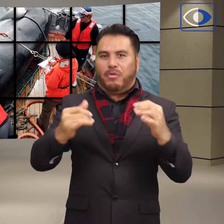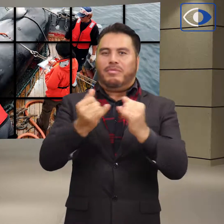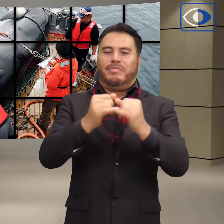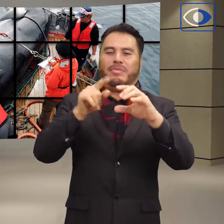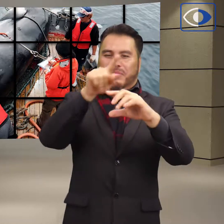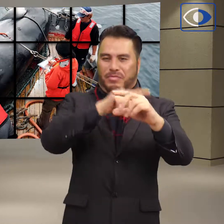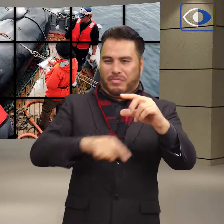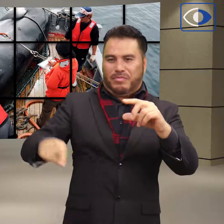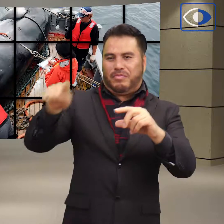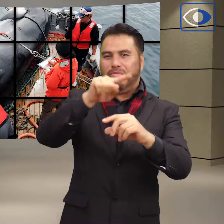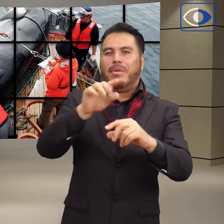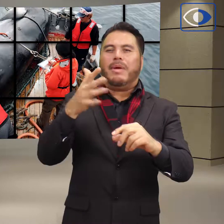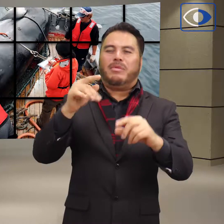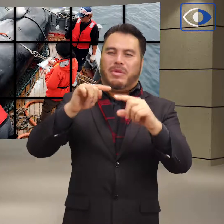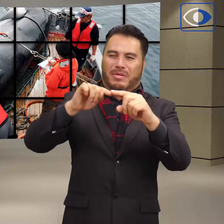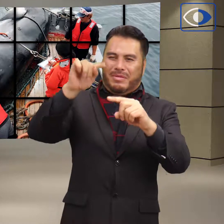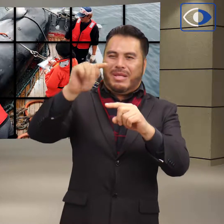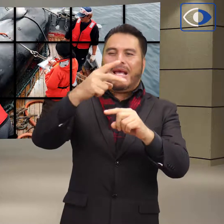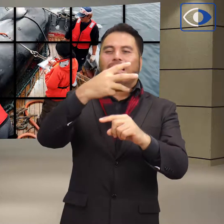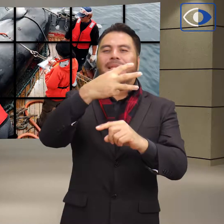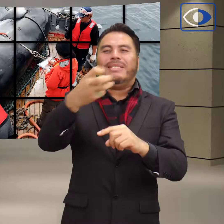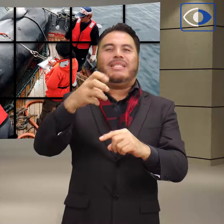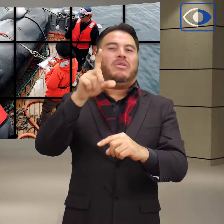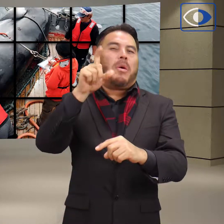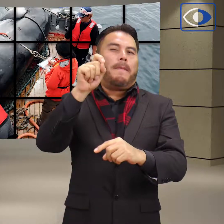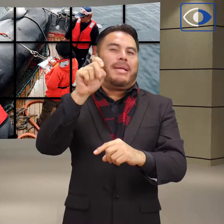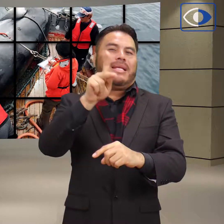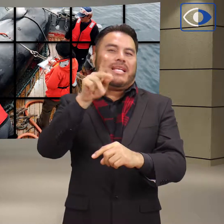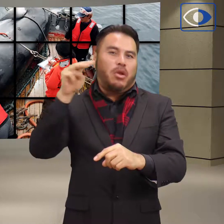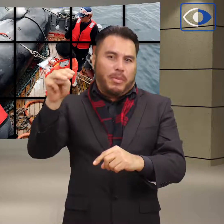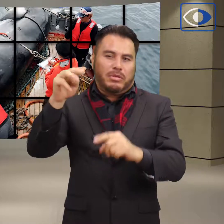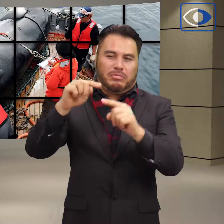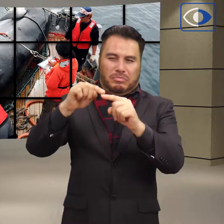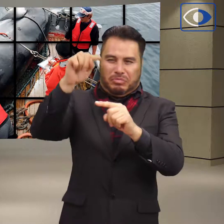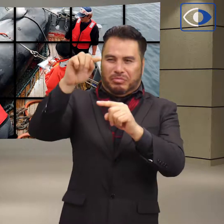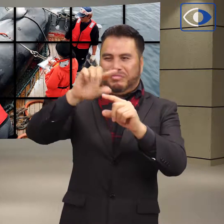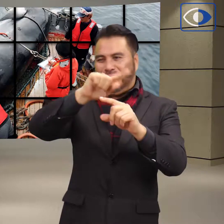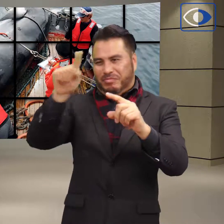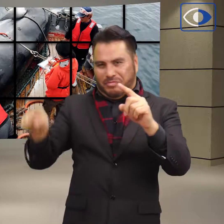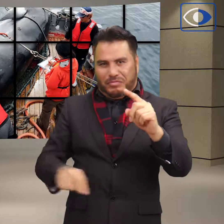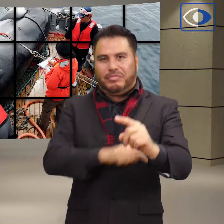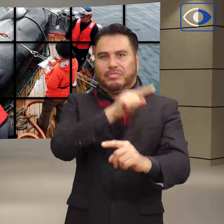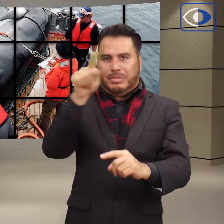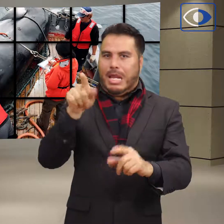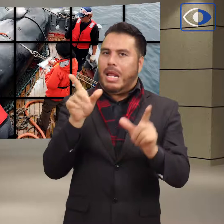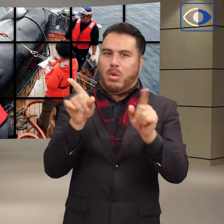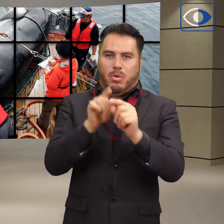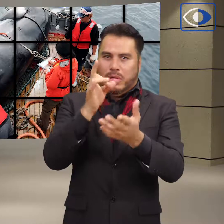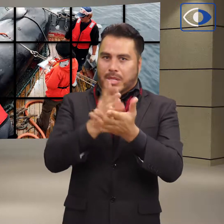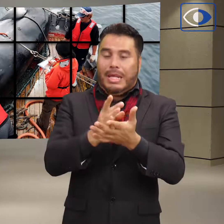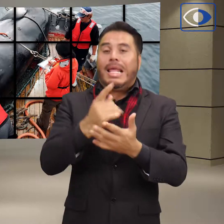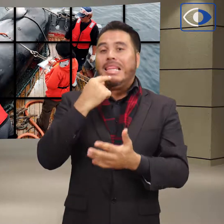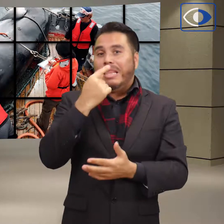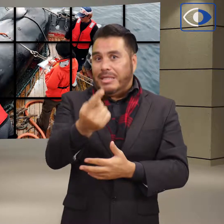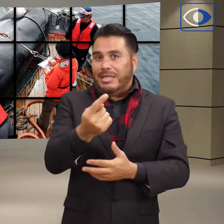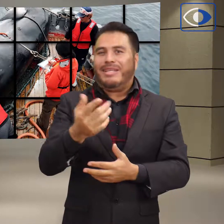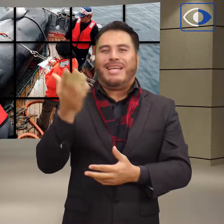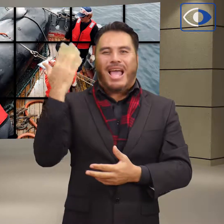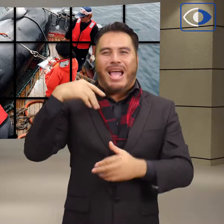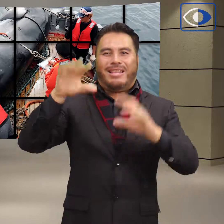se extienden a 320 kilómetros alrededor de las costas del país. Agregó que Japón ya no realizará sus muy